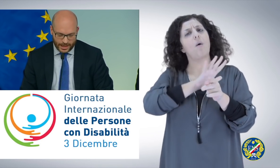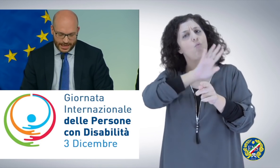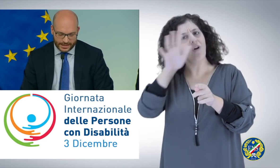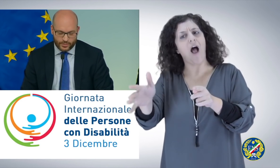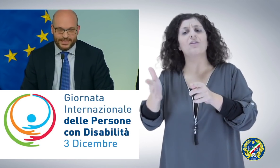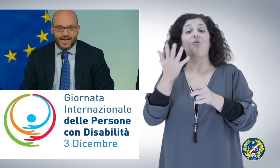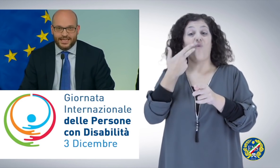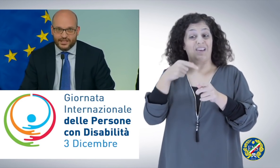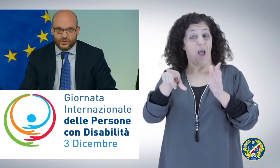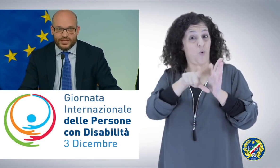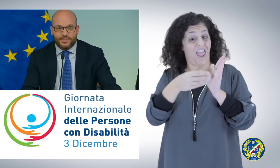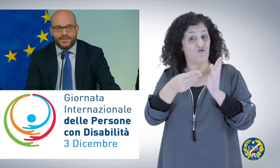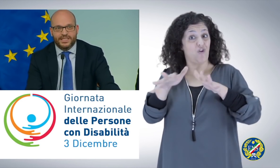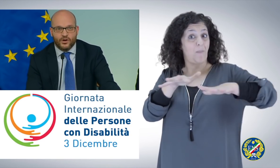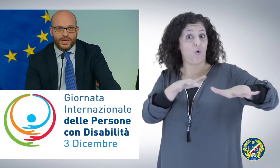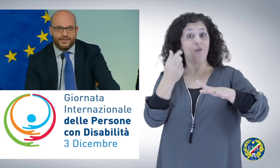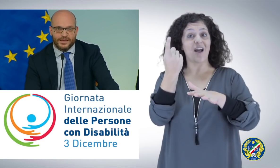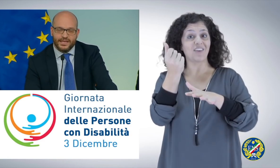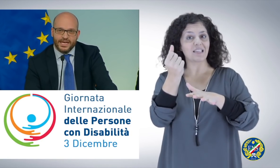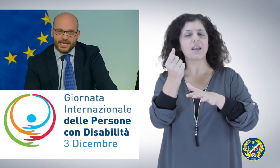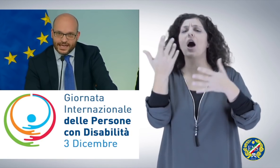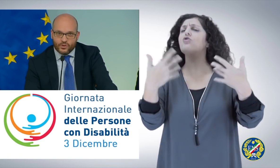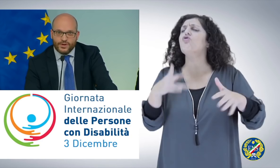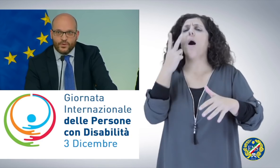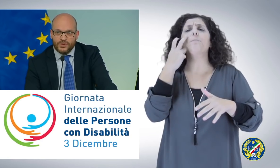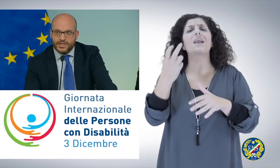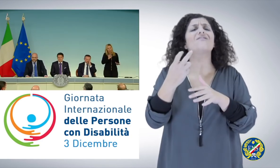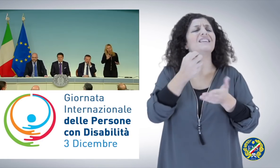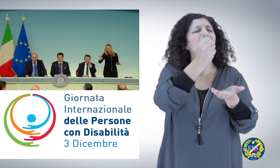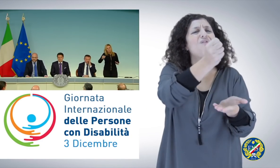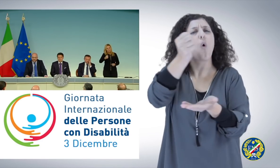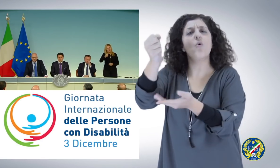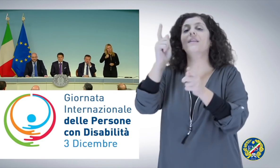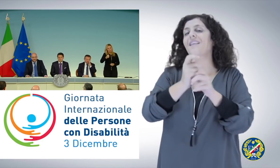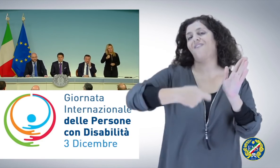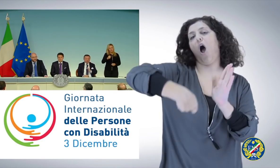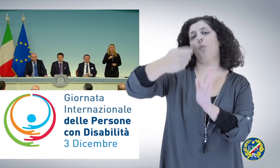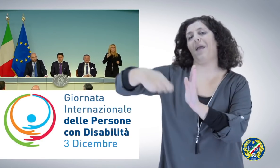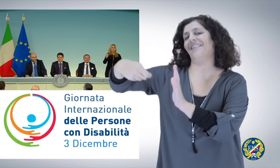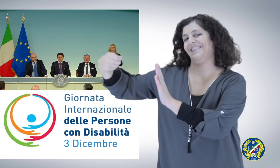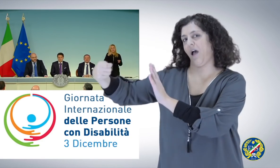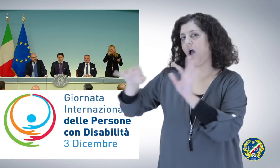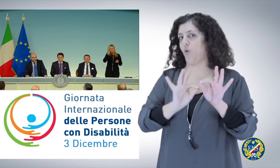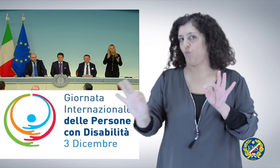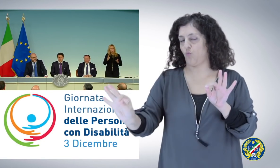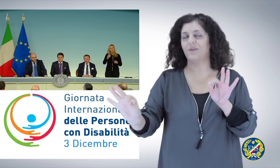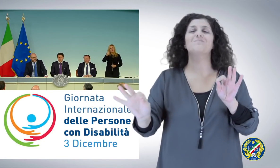quella di aumentare, già sono stati previsti gli aumenti di alcuni fondi. Penso in particolar modo al Fondo per la non